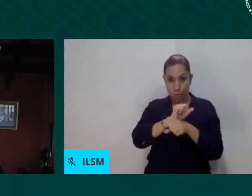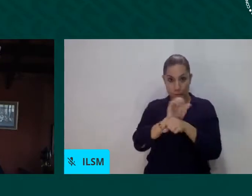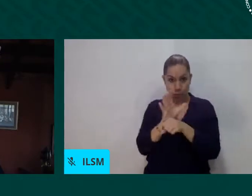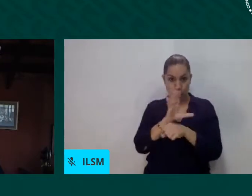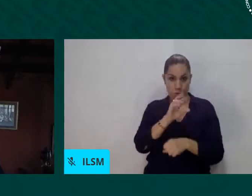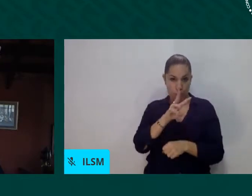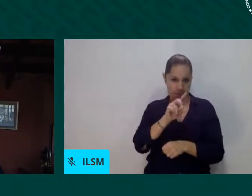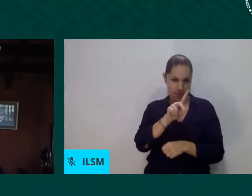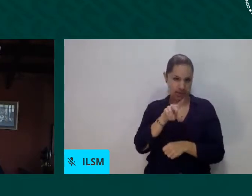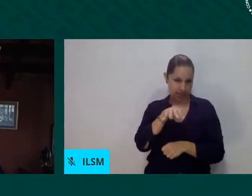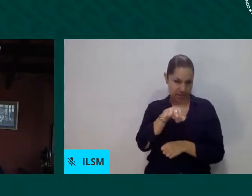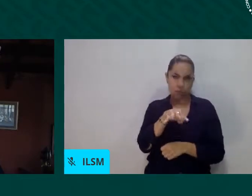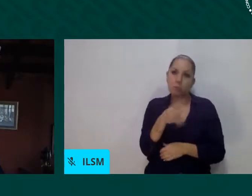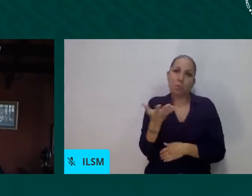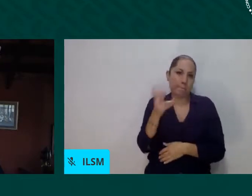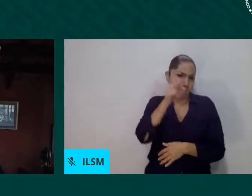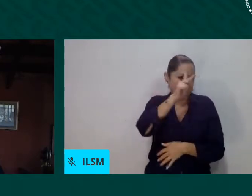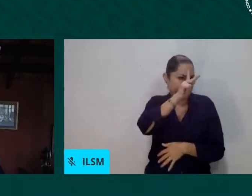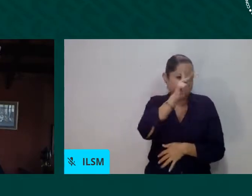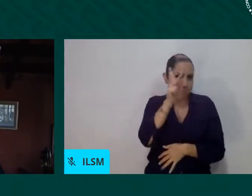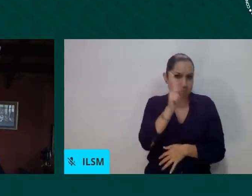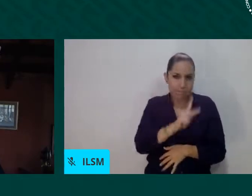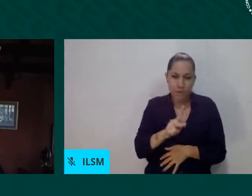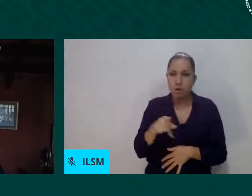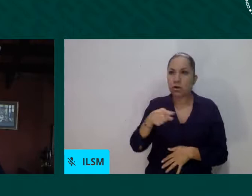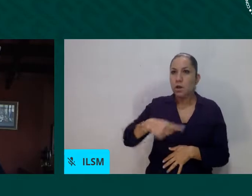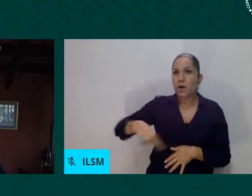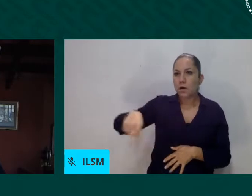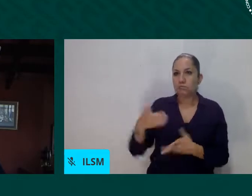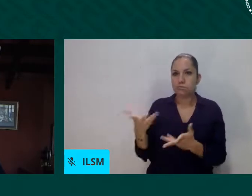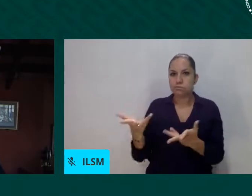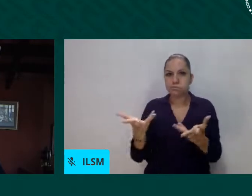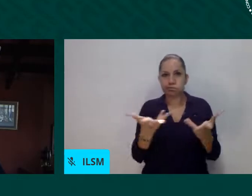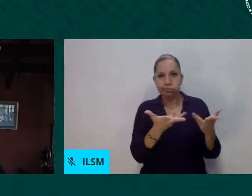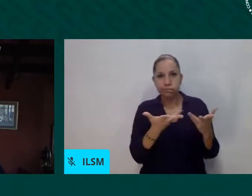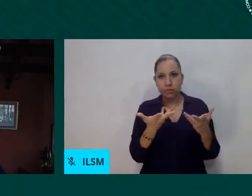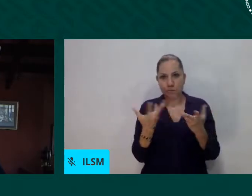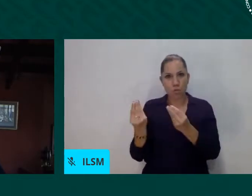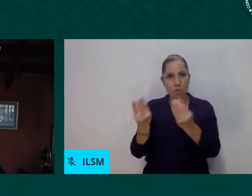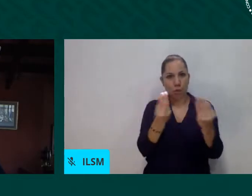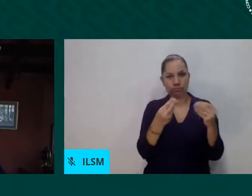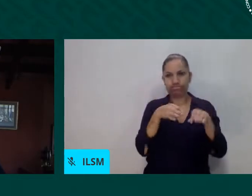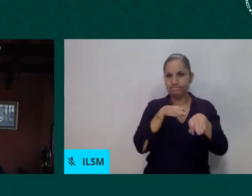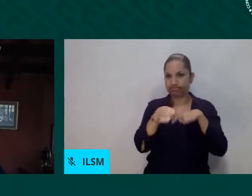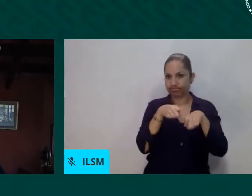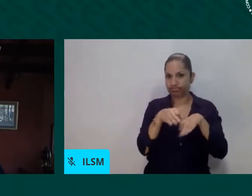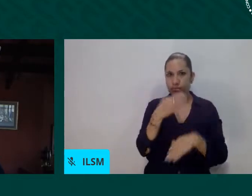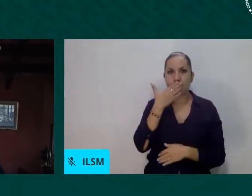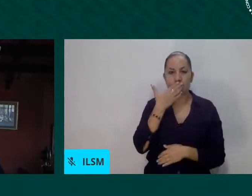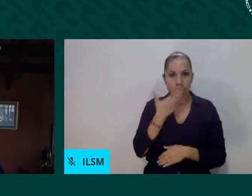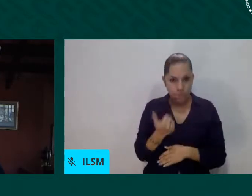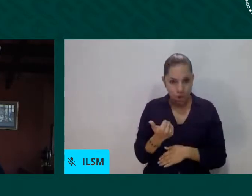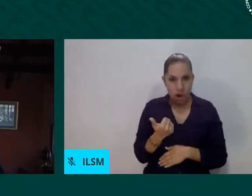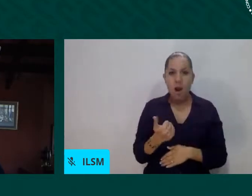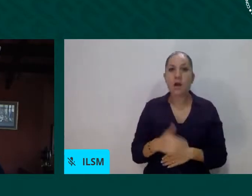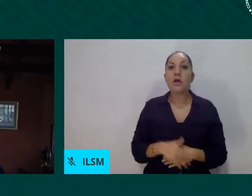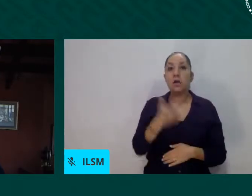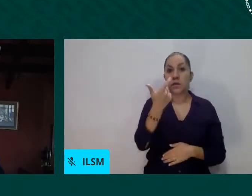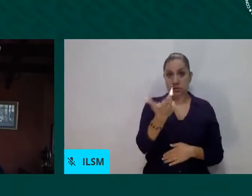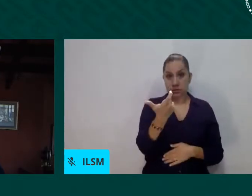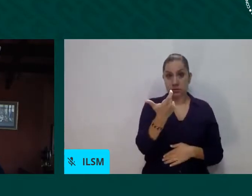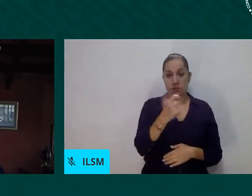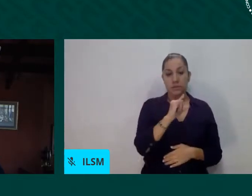y la inflación ha atacado fuertemente el tema del poder adquisitivo de los